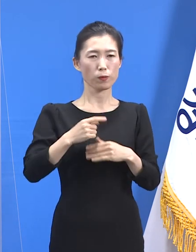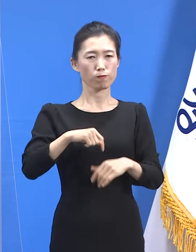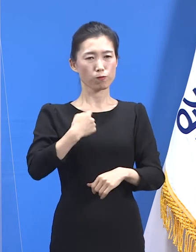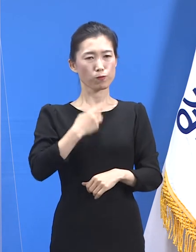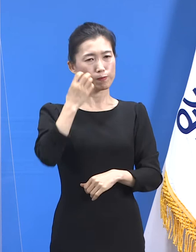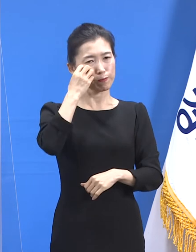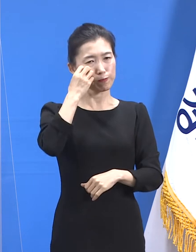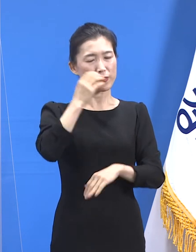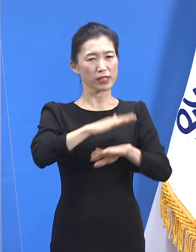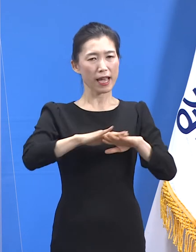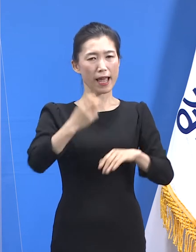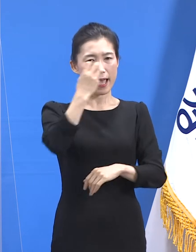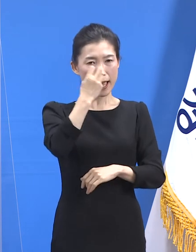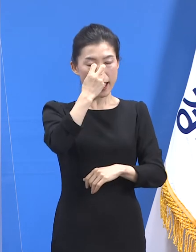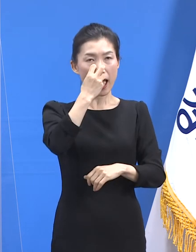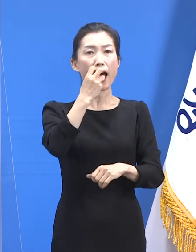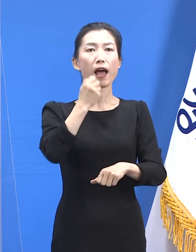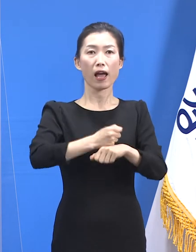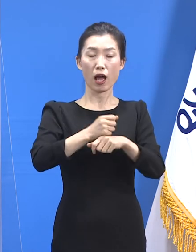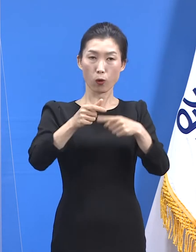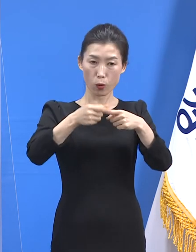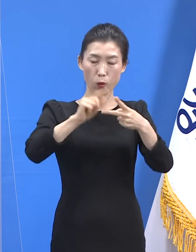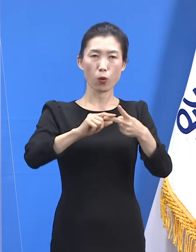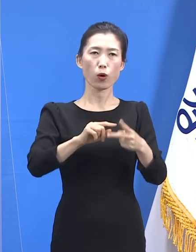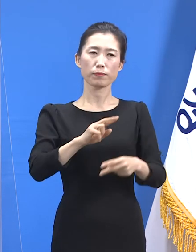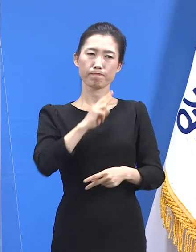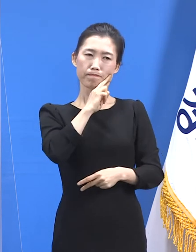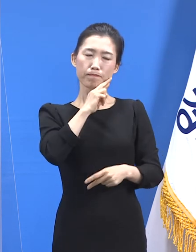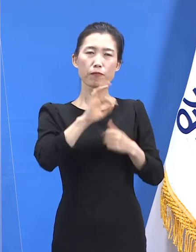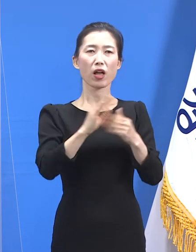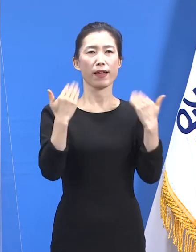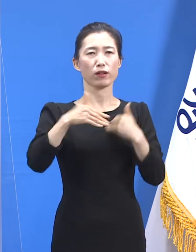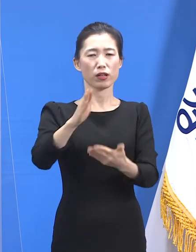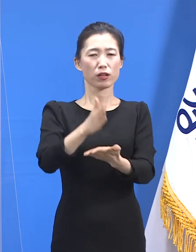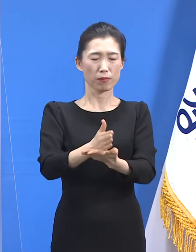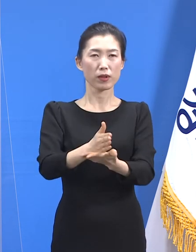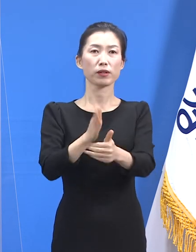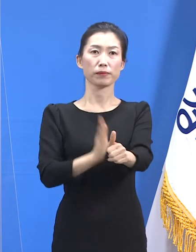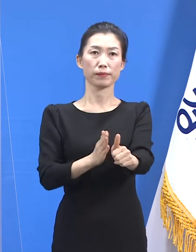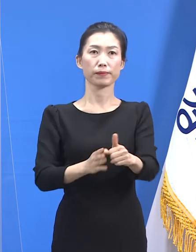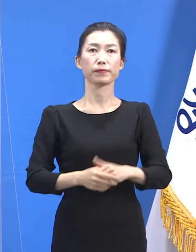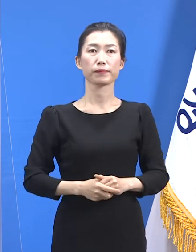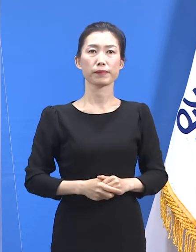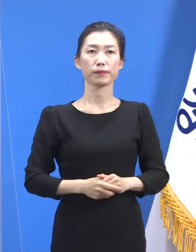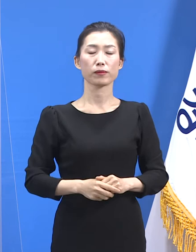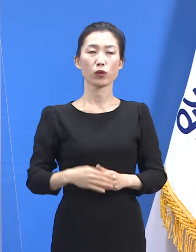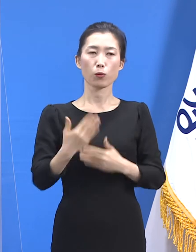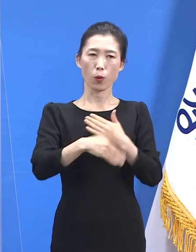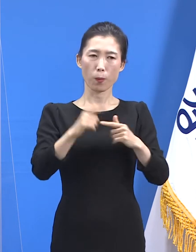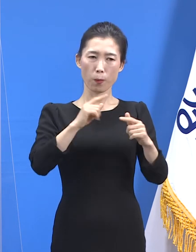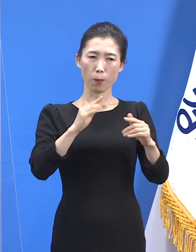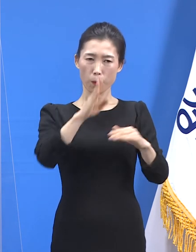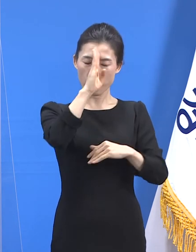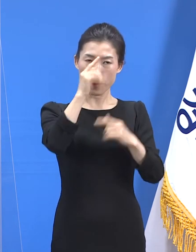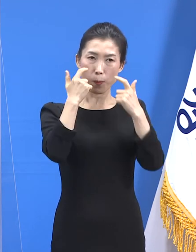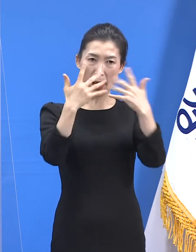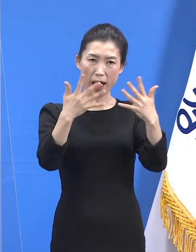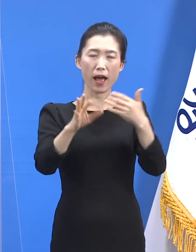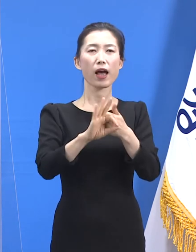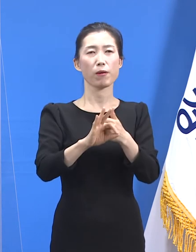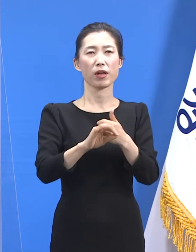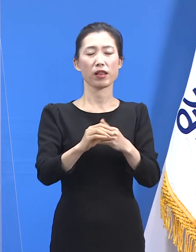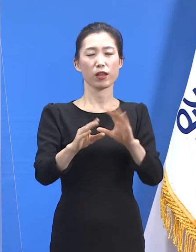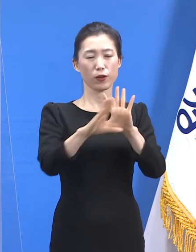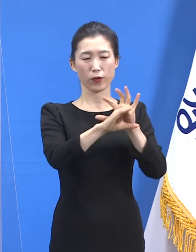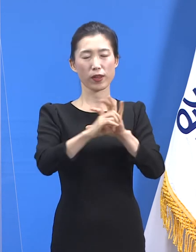체크하고 혹시 의심 증상이 있다면 등교를 멈추어야 합니다. 그리고 증상이 확연하다면 진단검서를